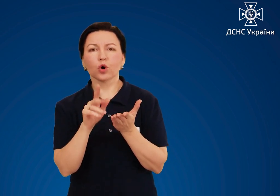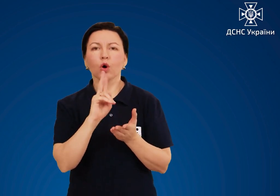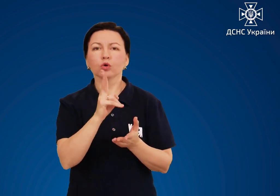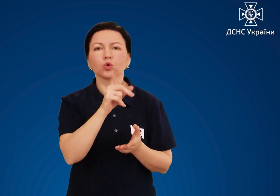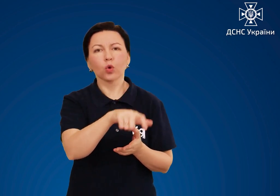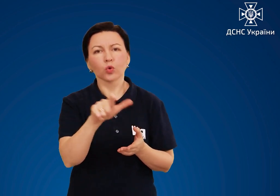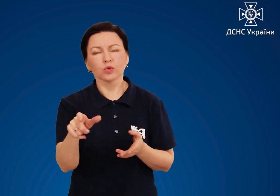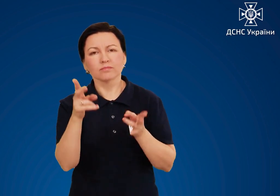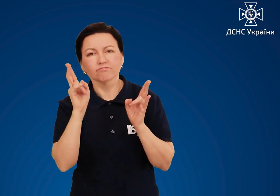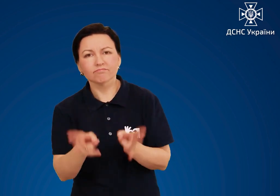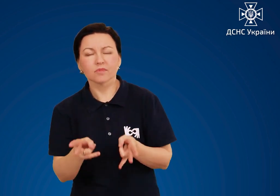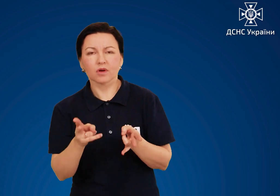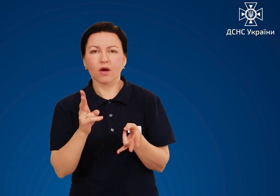потерпілому населенню